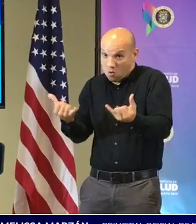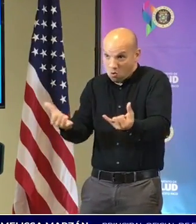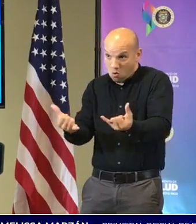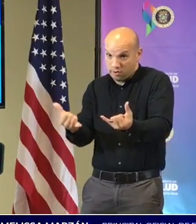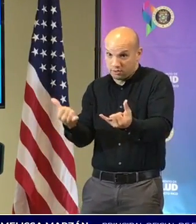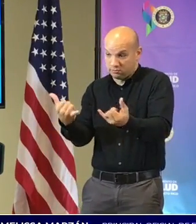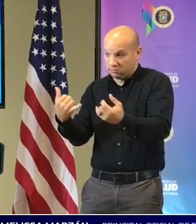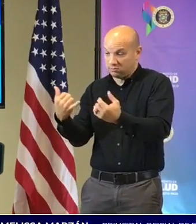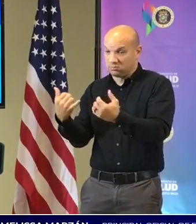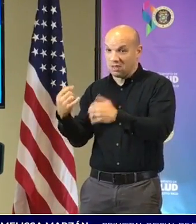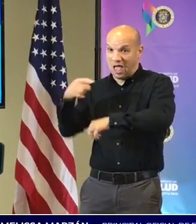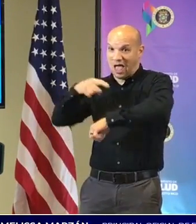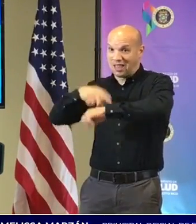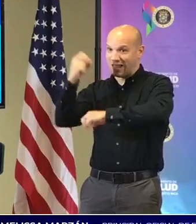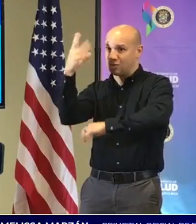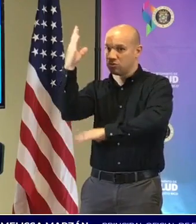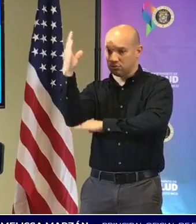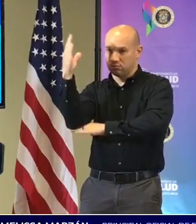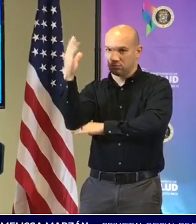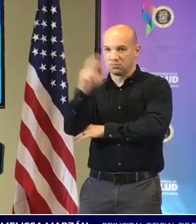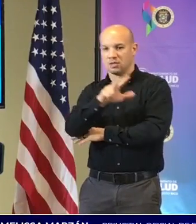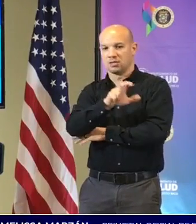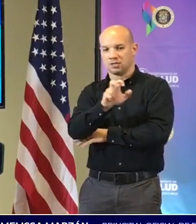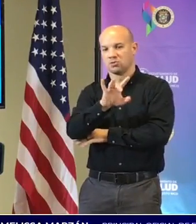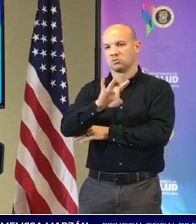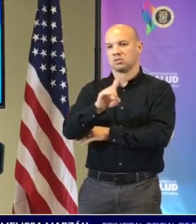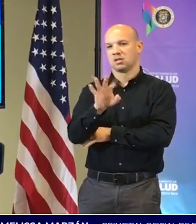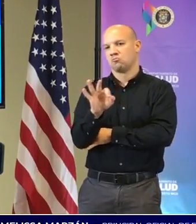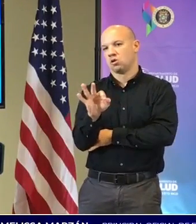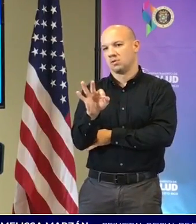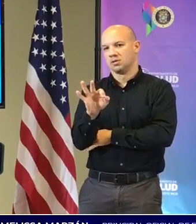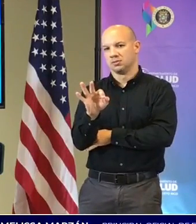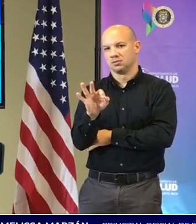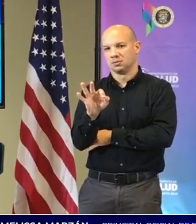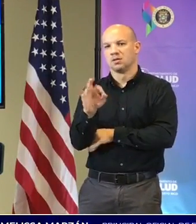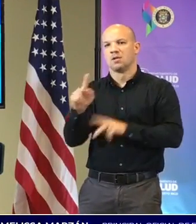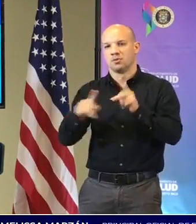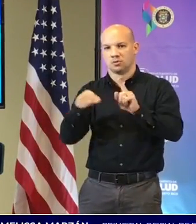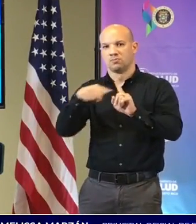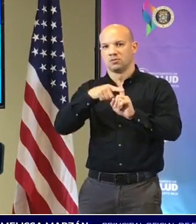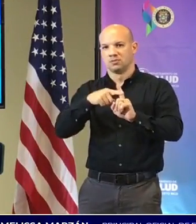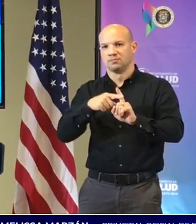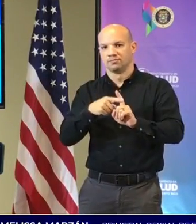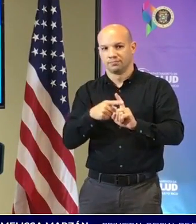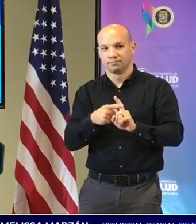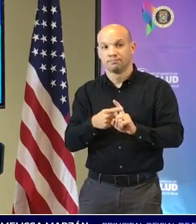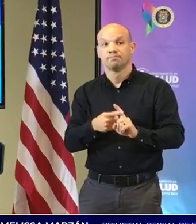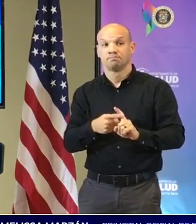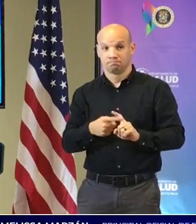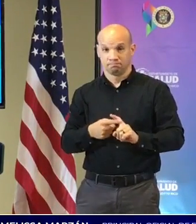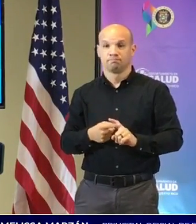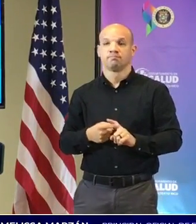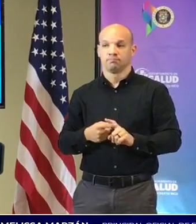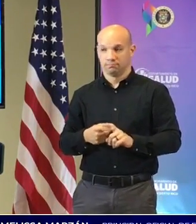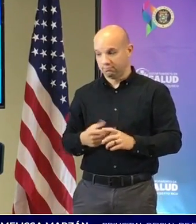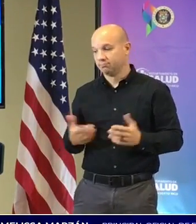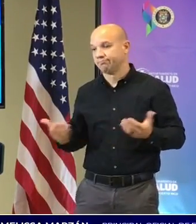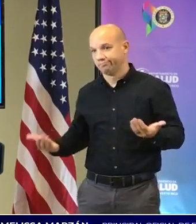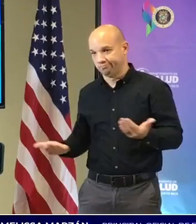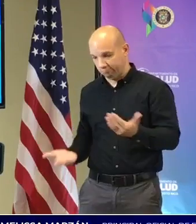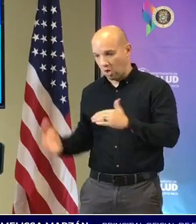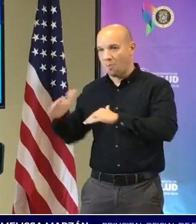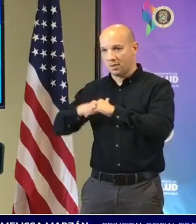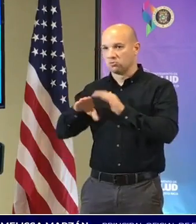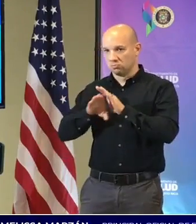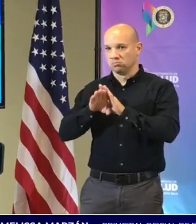mediodía hemos identificado 381 casos así que hemos visto el aumento sostenido